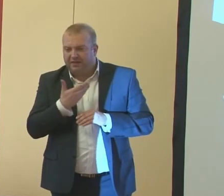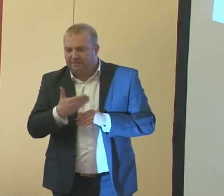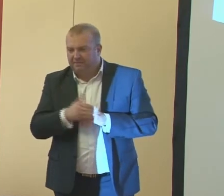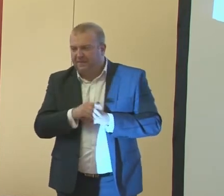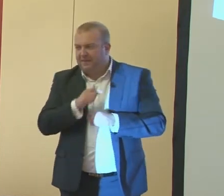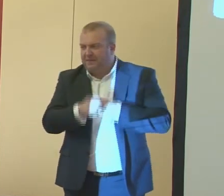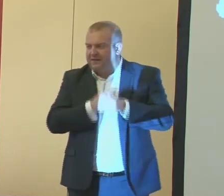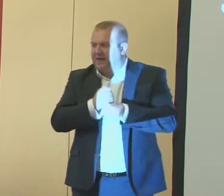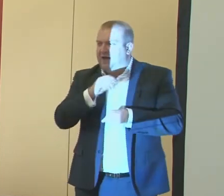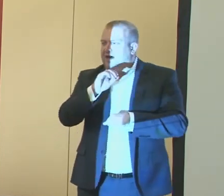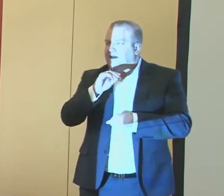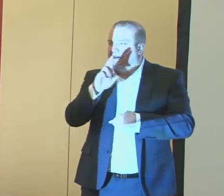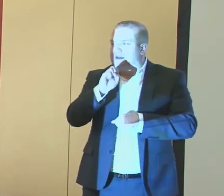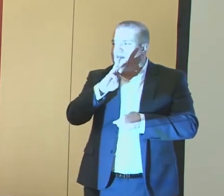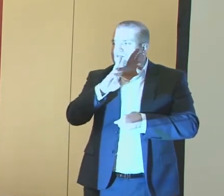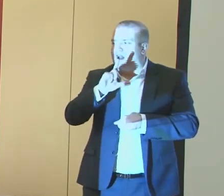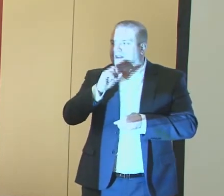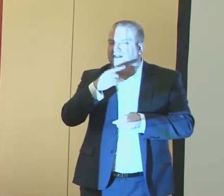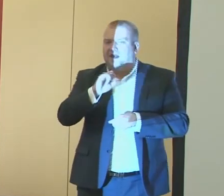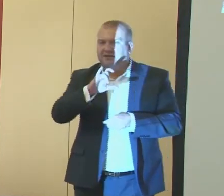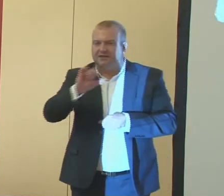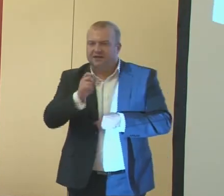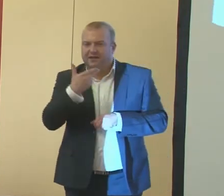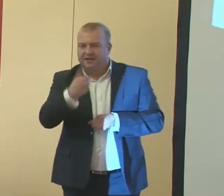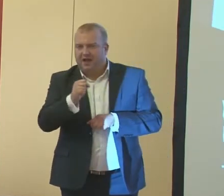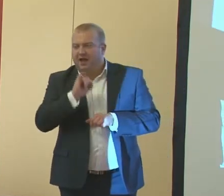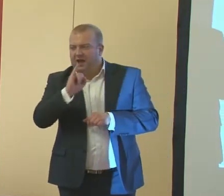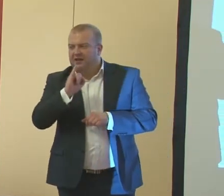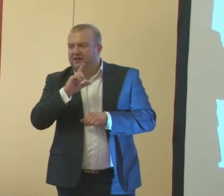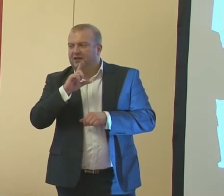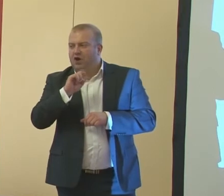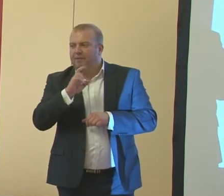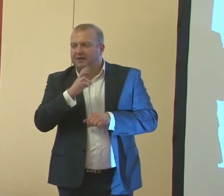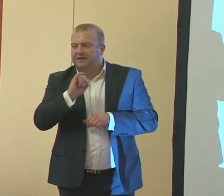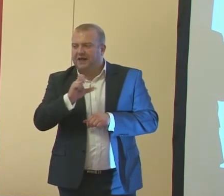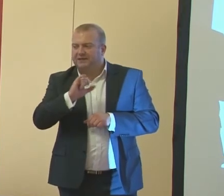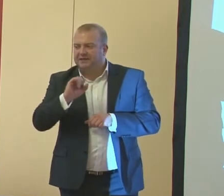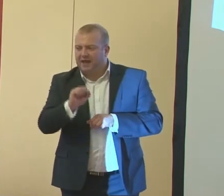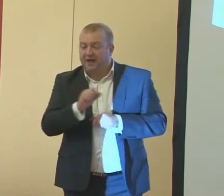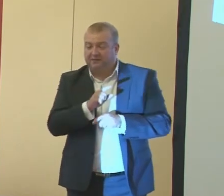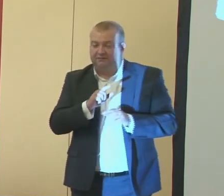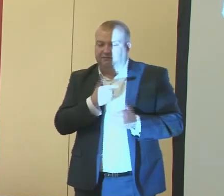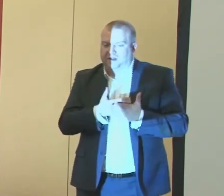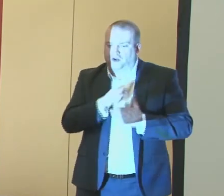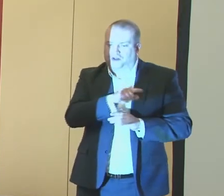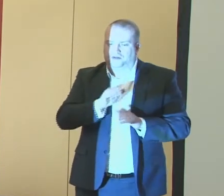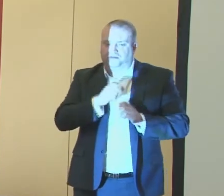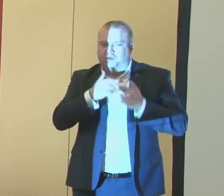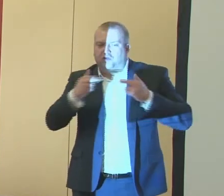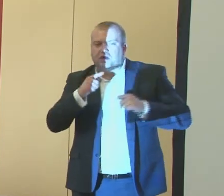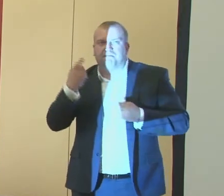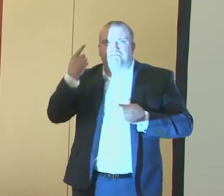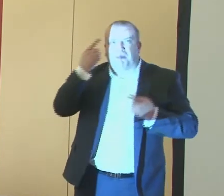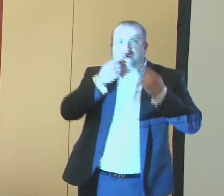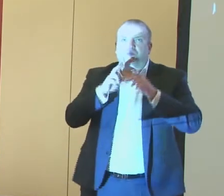praca rewalidacyjna i kompensacja. Stąd też różnorodne również pomysły